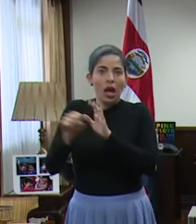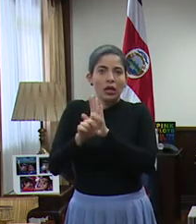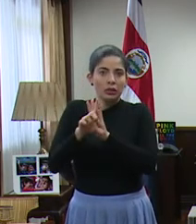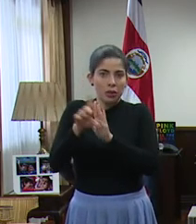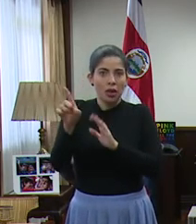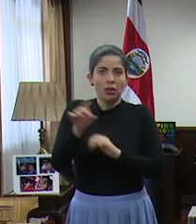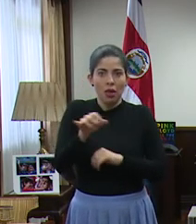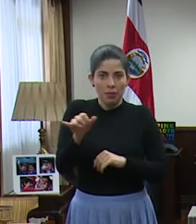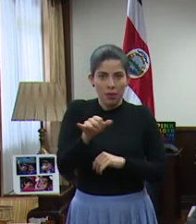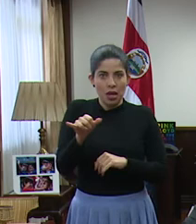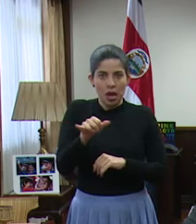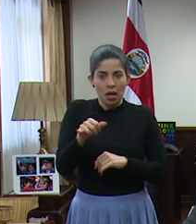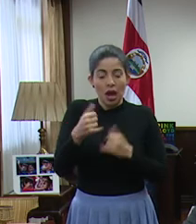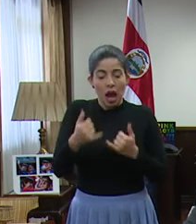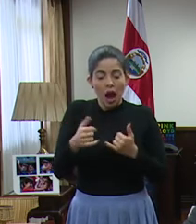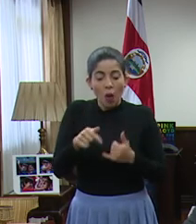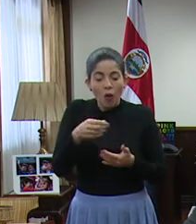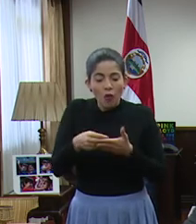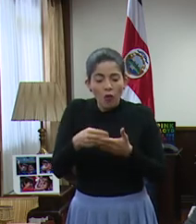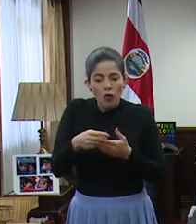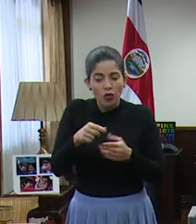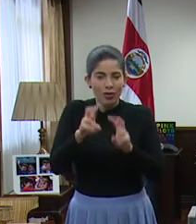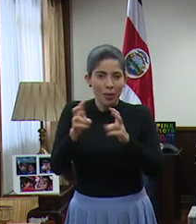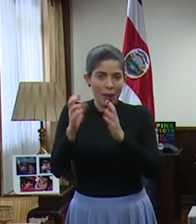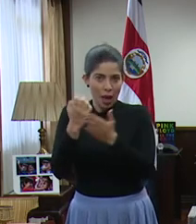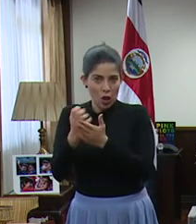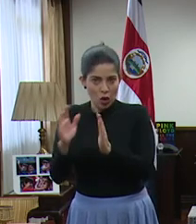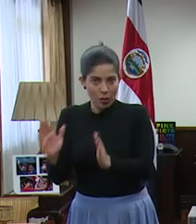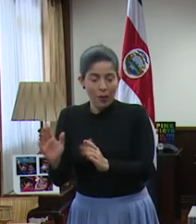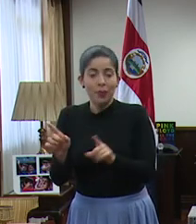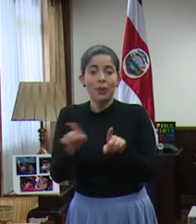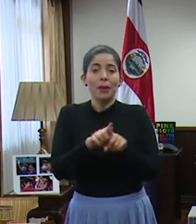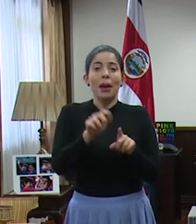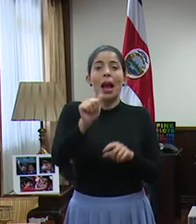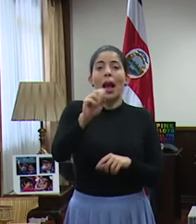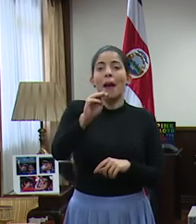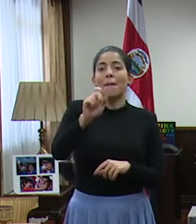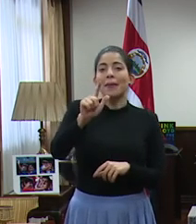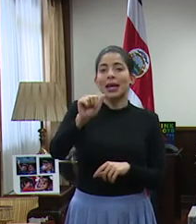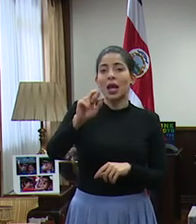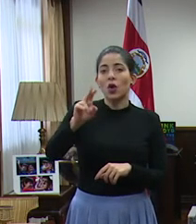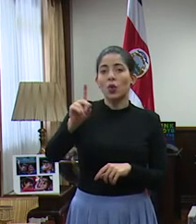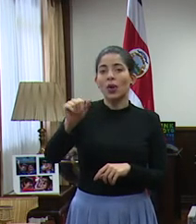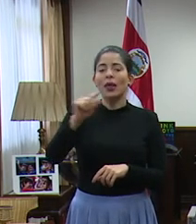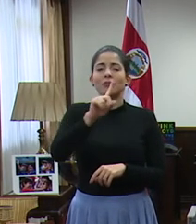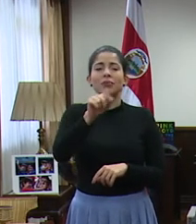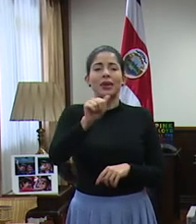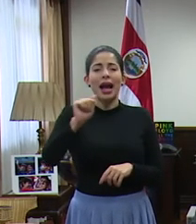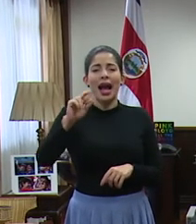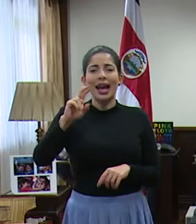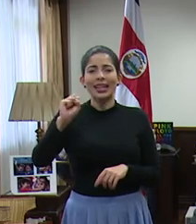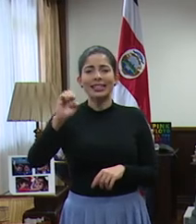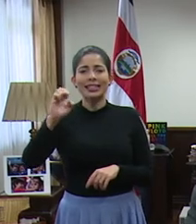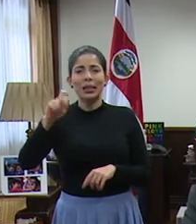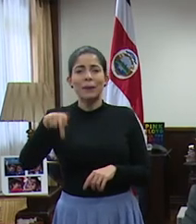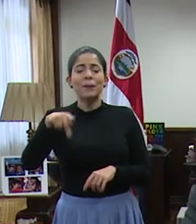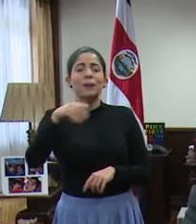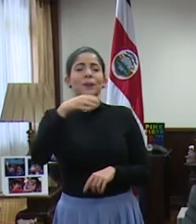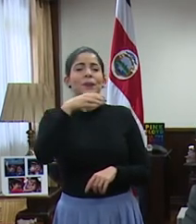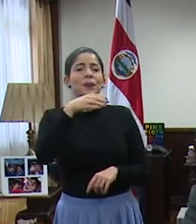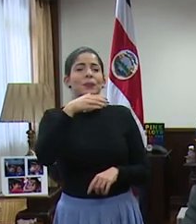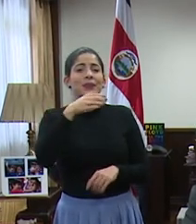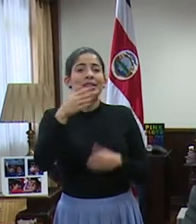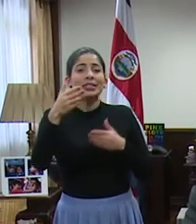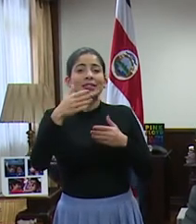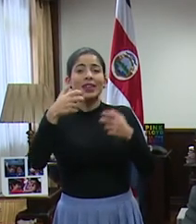Legislativa. Eso es lo que estamos haciendo en la materia económica. También de Amelia Ruega consultan sobre Arecep, que recomendó la suspensión de cortes